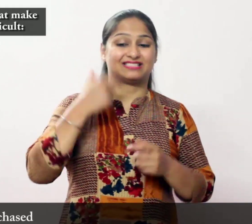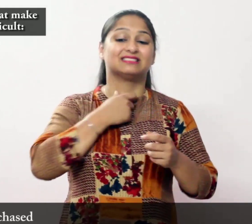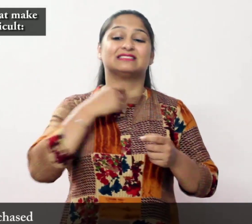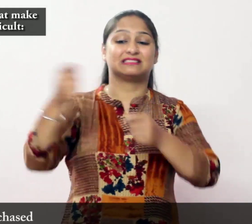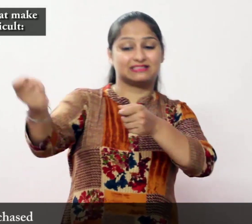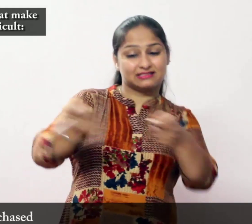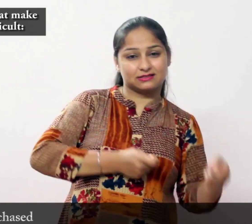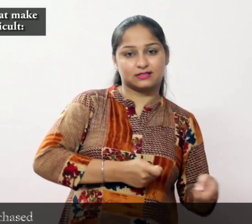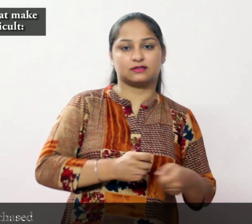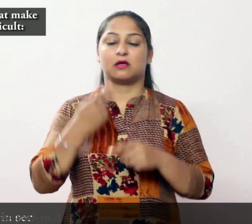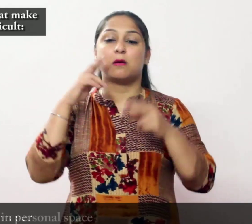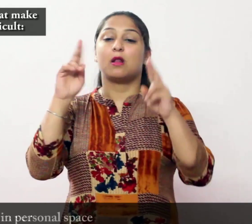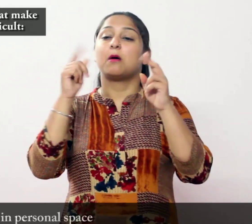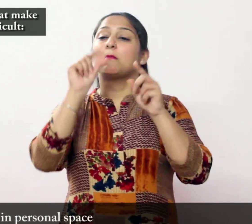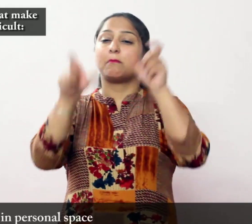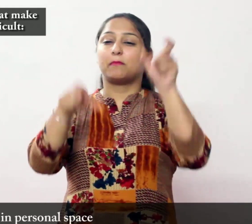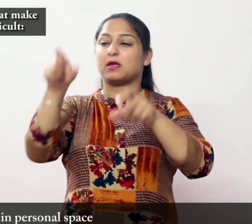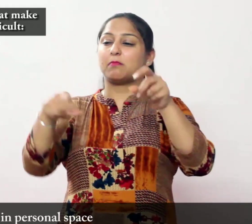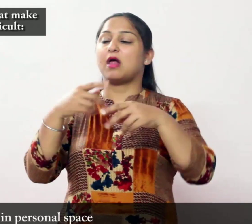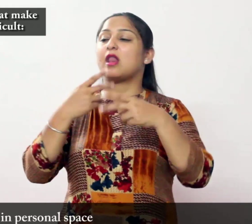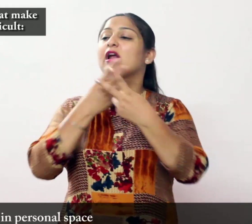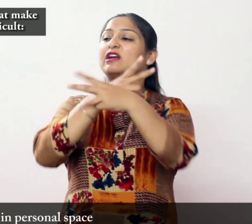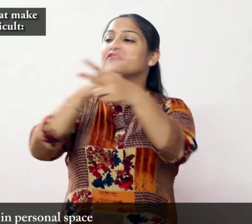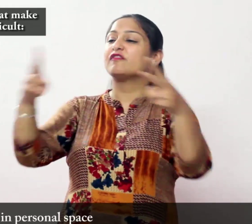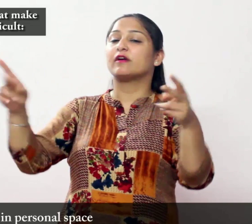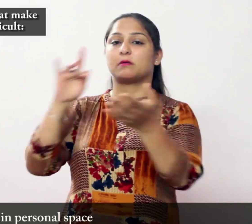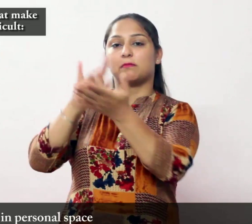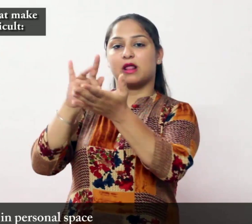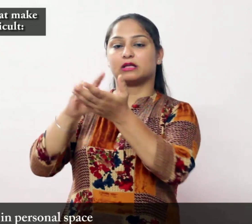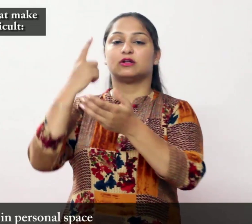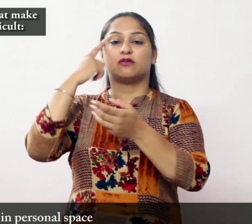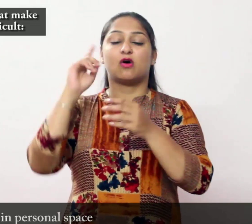पर्सनल स्पेस में लोगों का आना, रोग